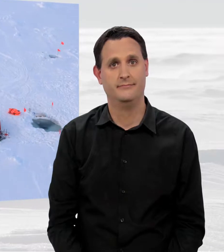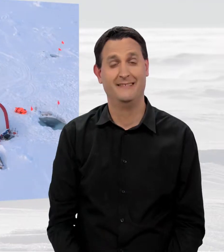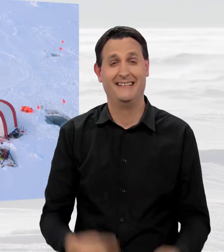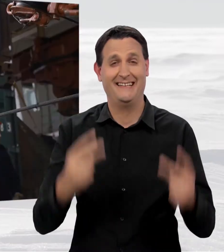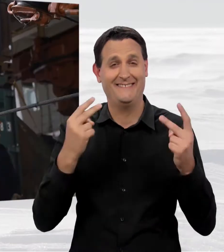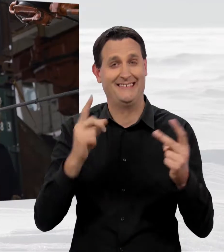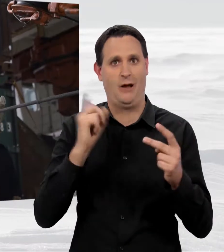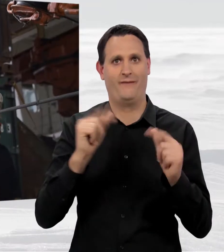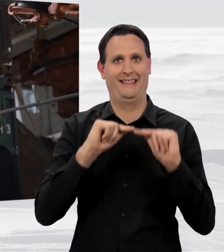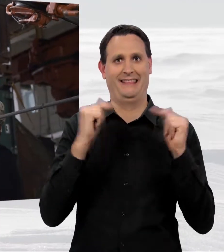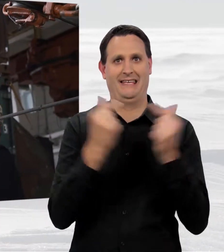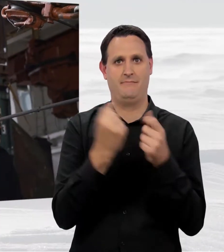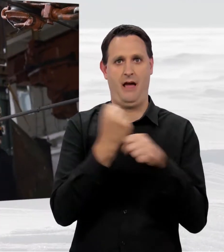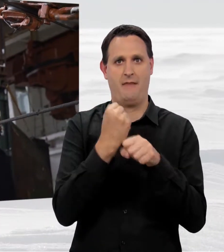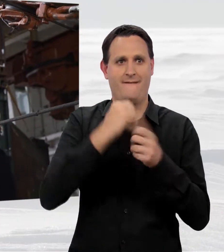Die Hand in Hand arbeiten.